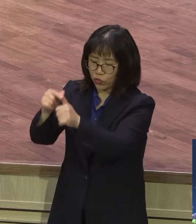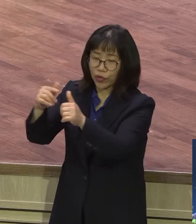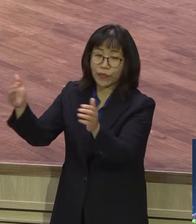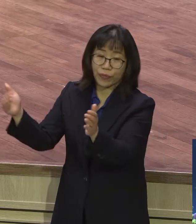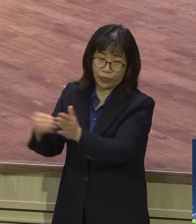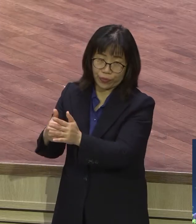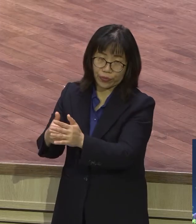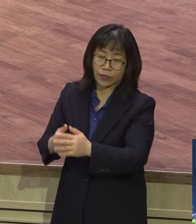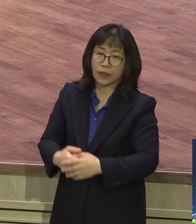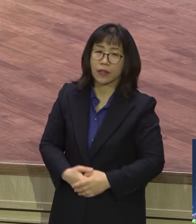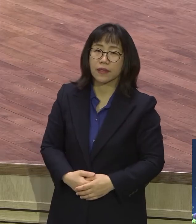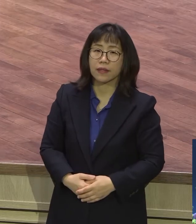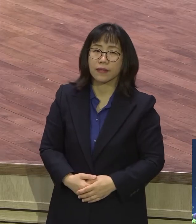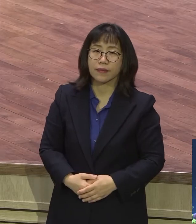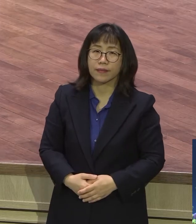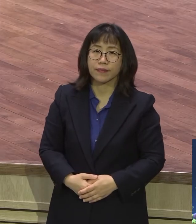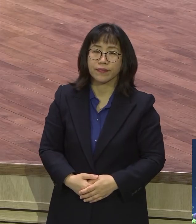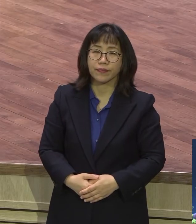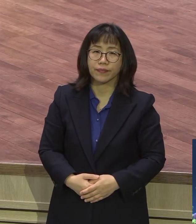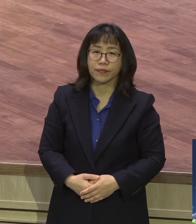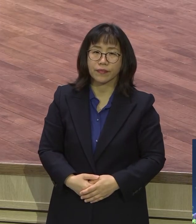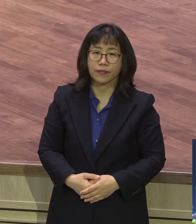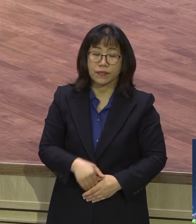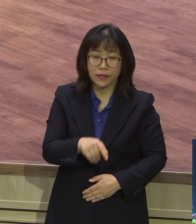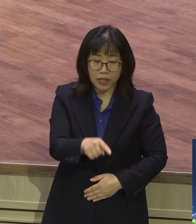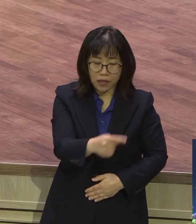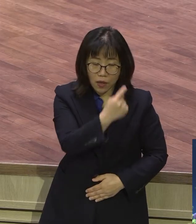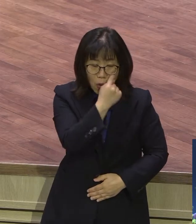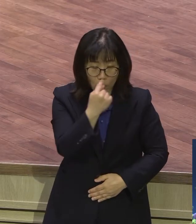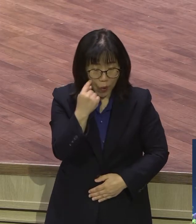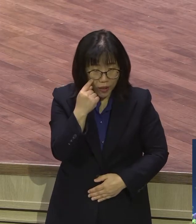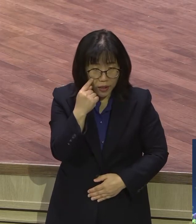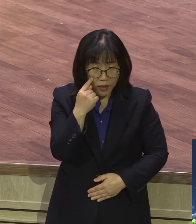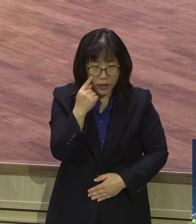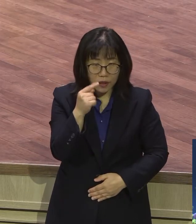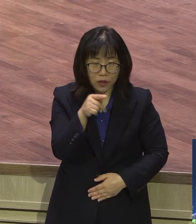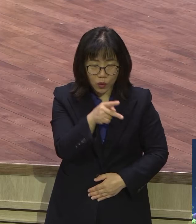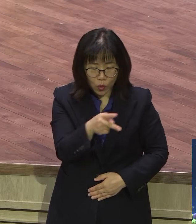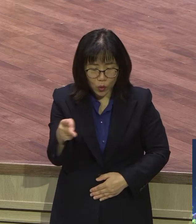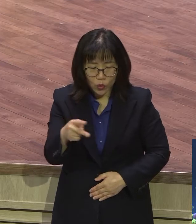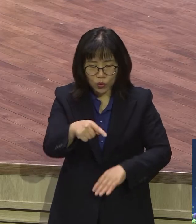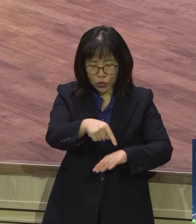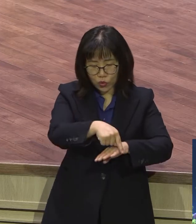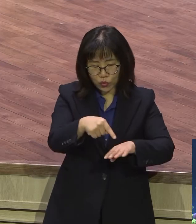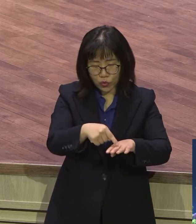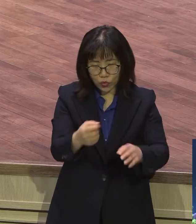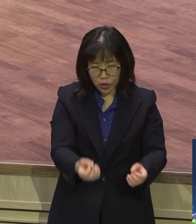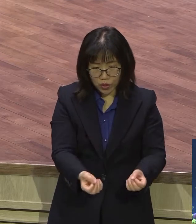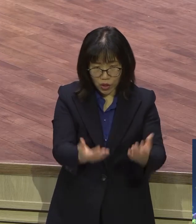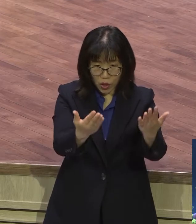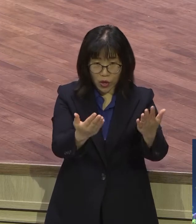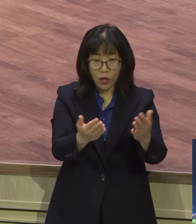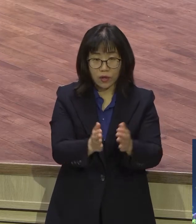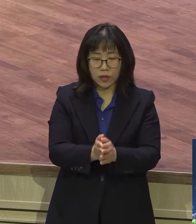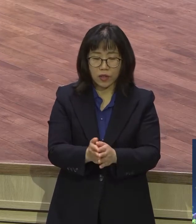확신 확신시켜주는 것이 6월절이에요. 두 번째 맥추절은 보리수술을 끝내고